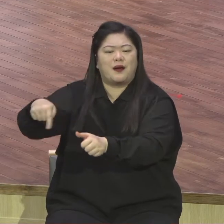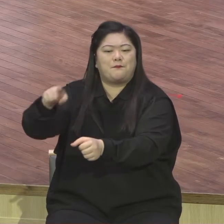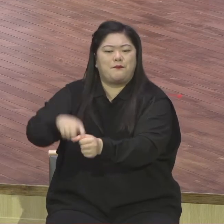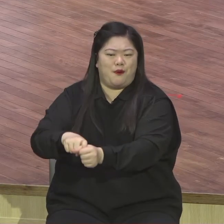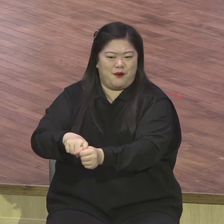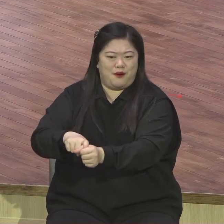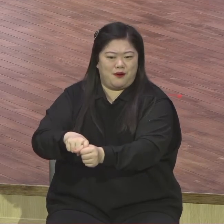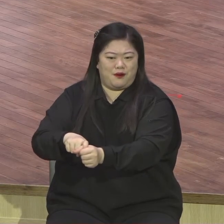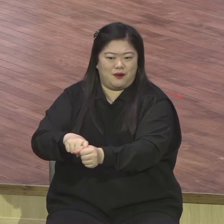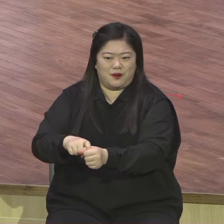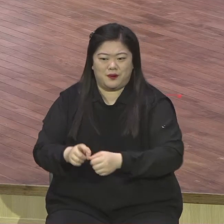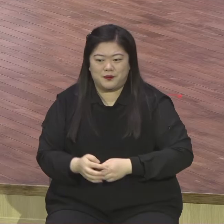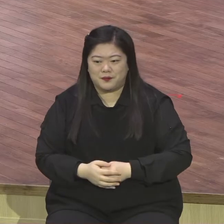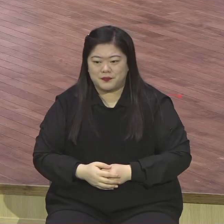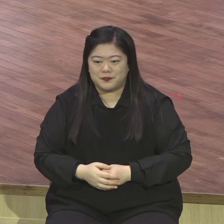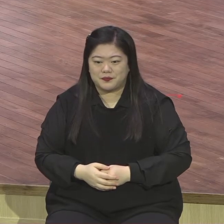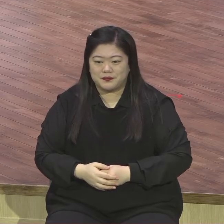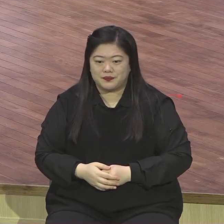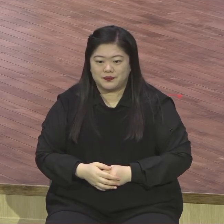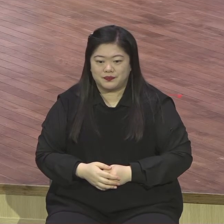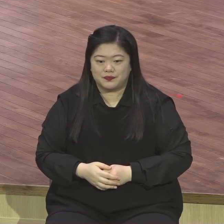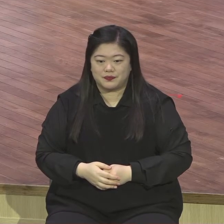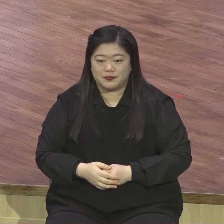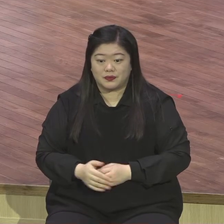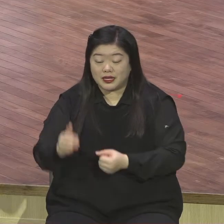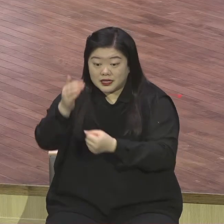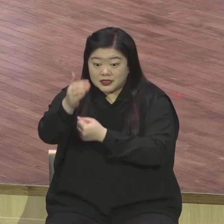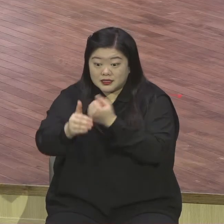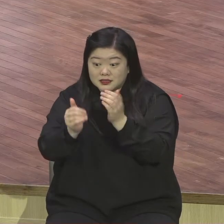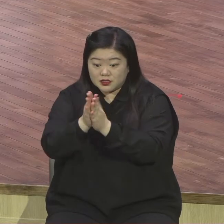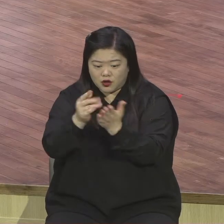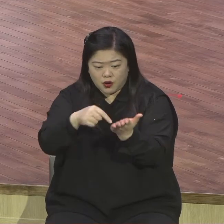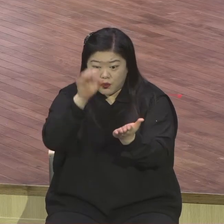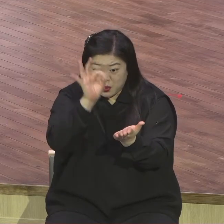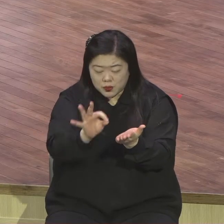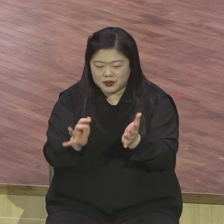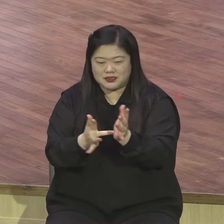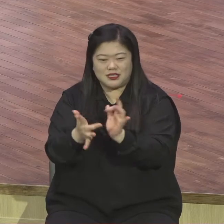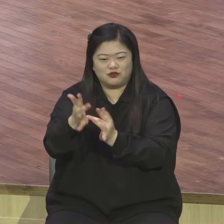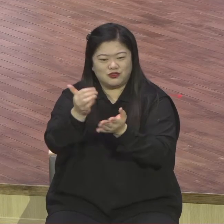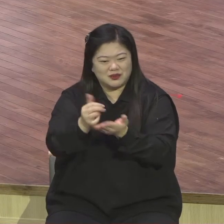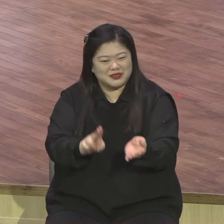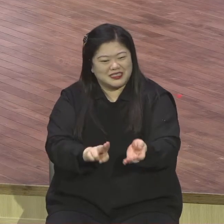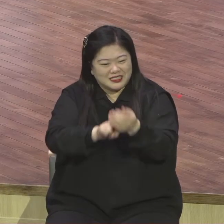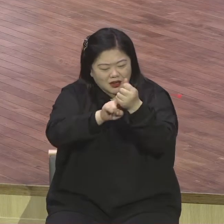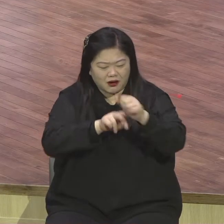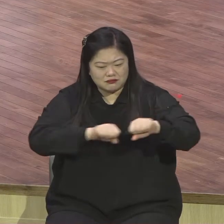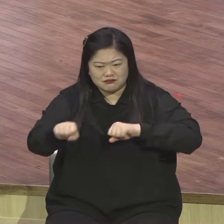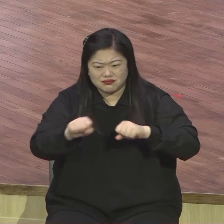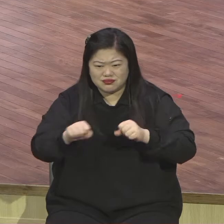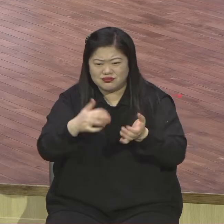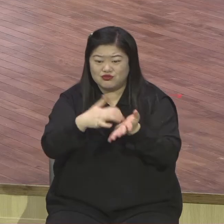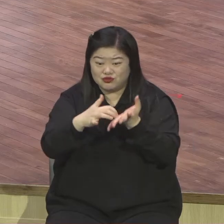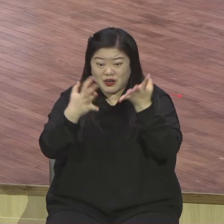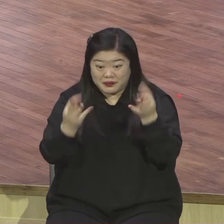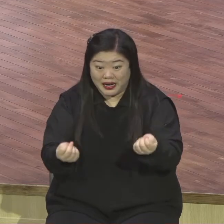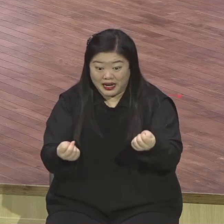사실 성경에 기록된 예수님의 이 수많은 이적과 기적 그 자체는 아무 예수님께서